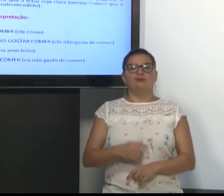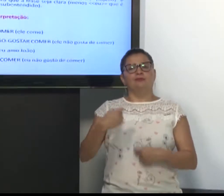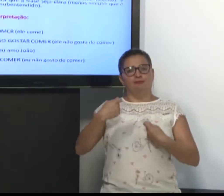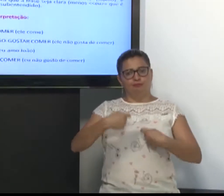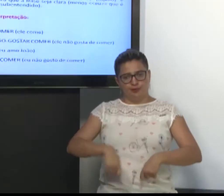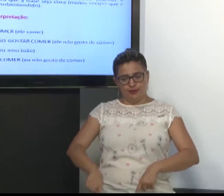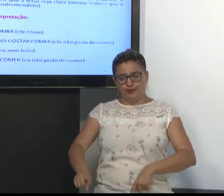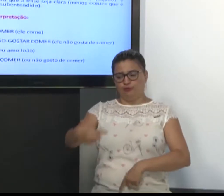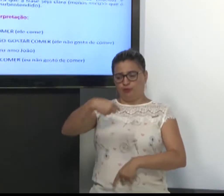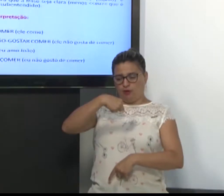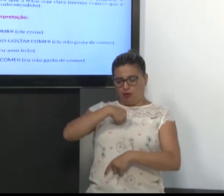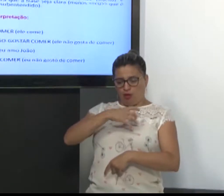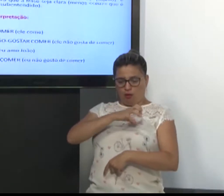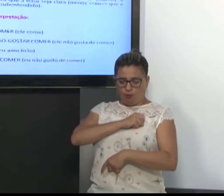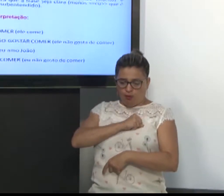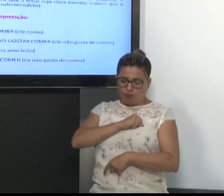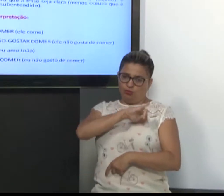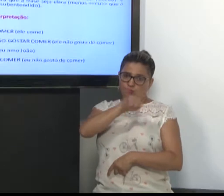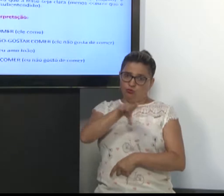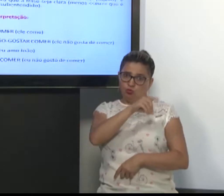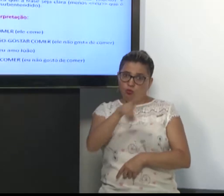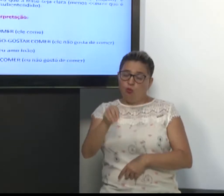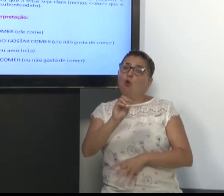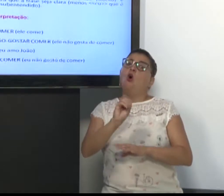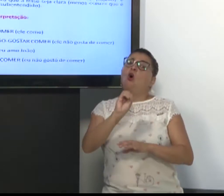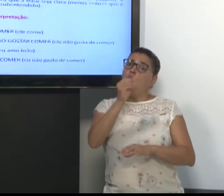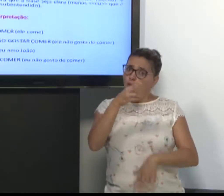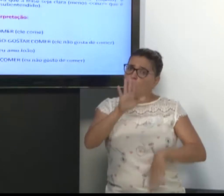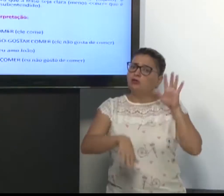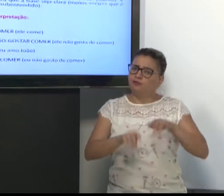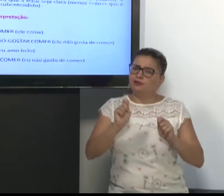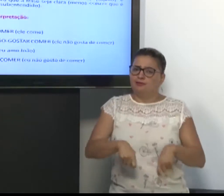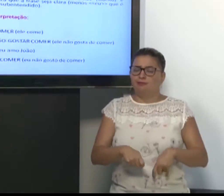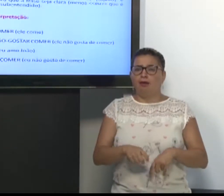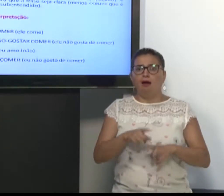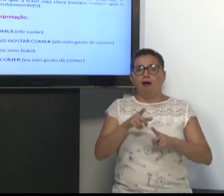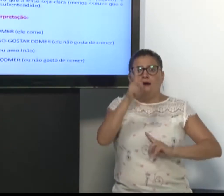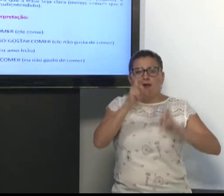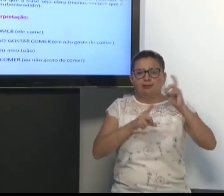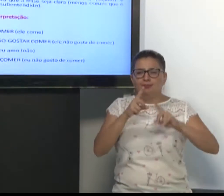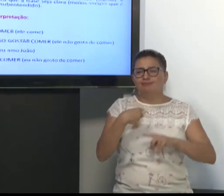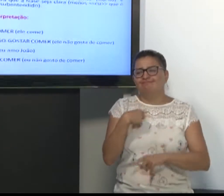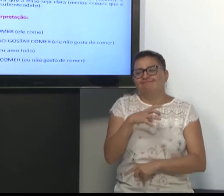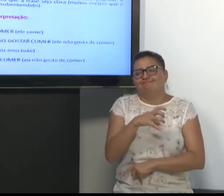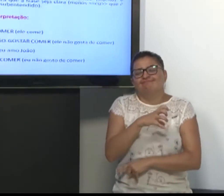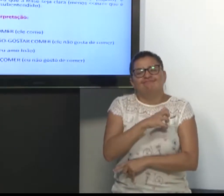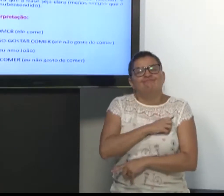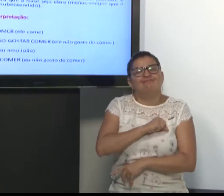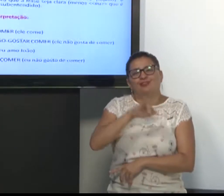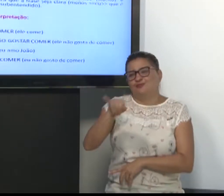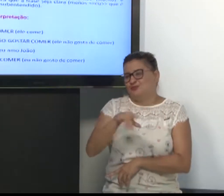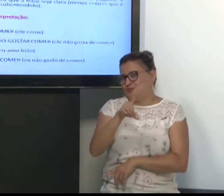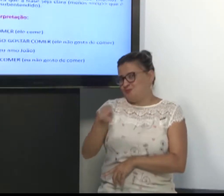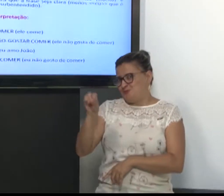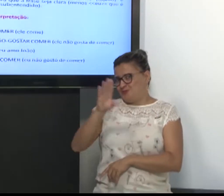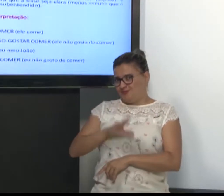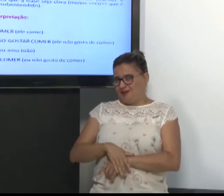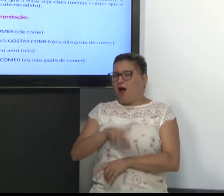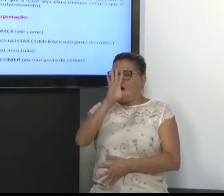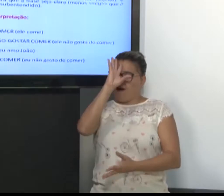Então, é necessário colocar o pronome. Eu amo João. Porque, às vezes, você pode usar a expressão. Ai, amor de João.